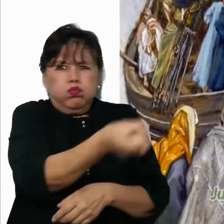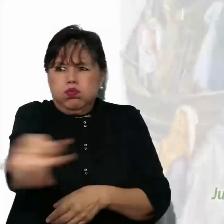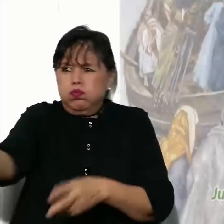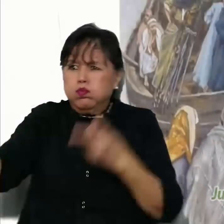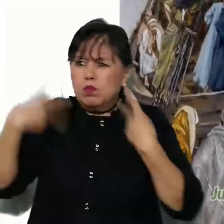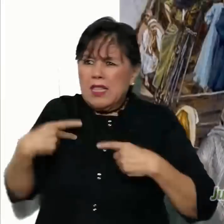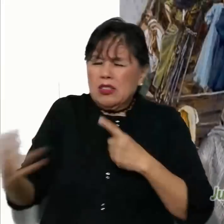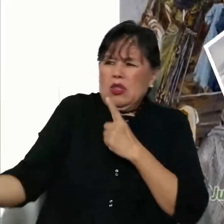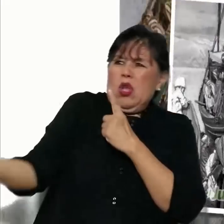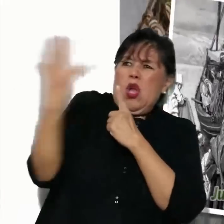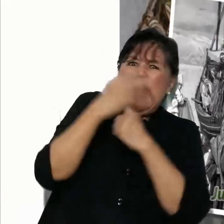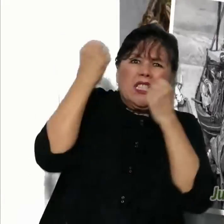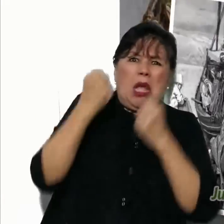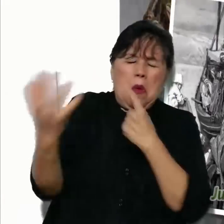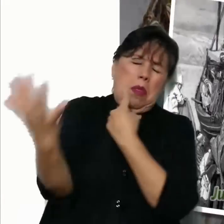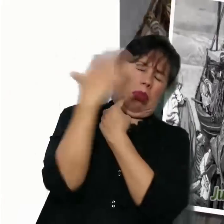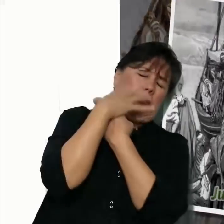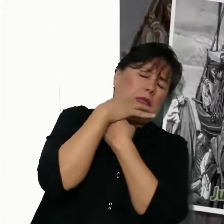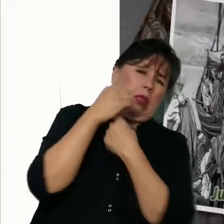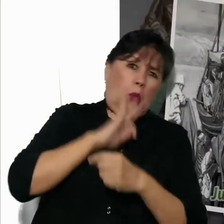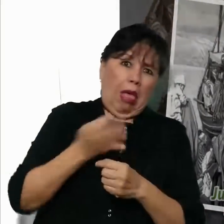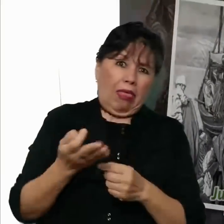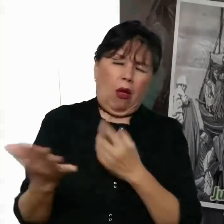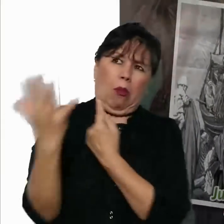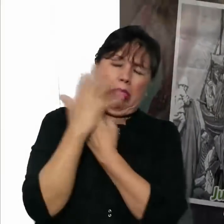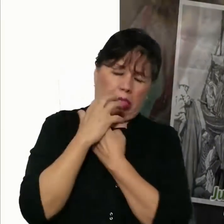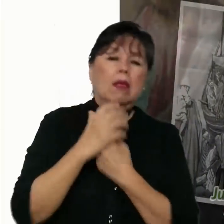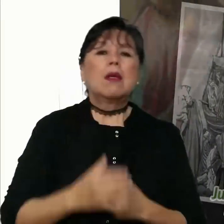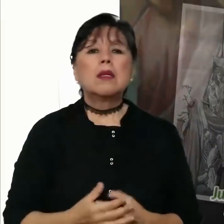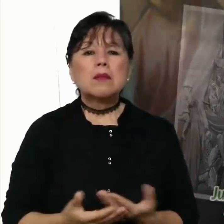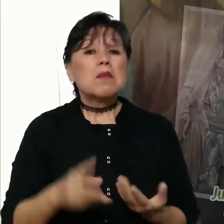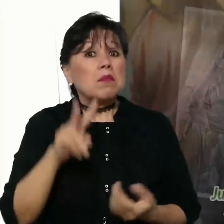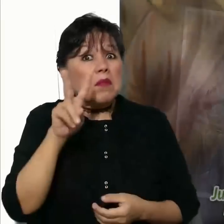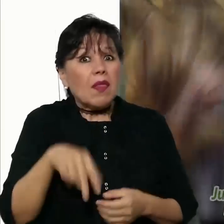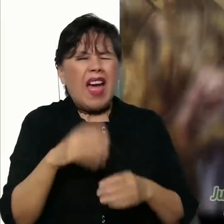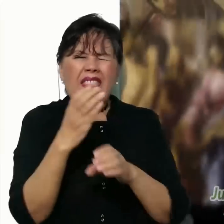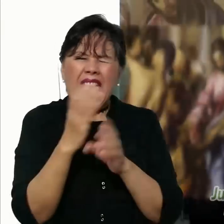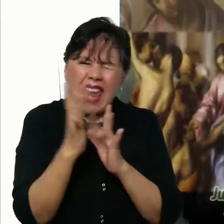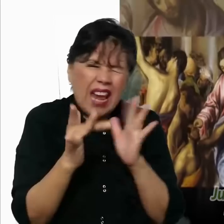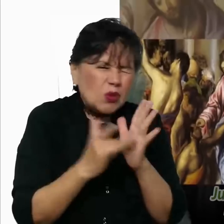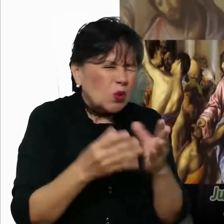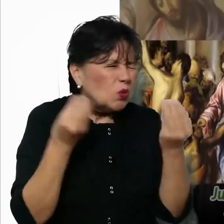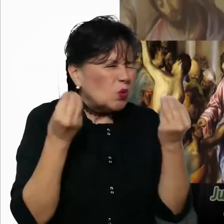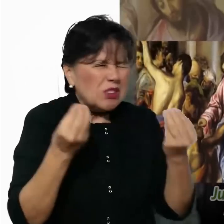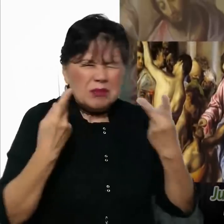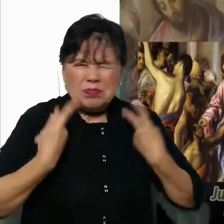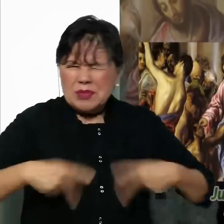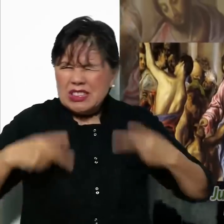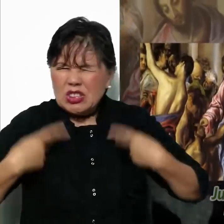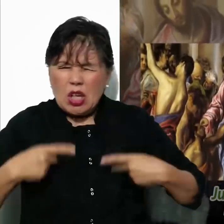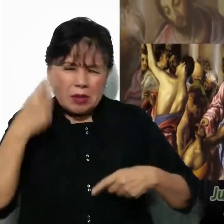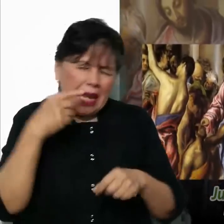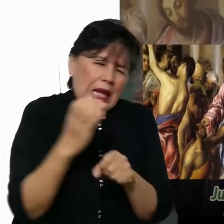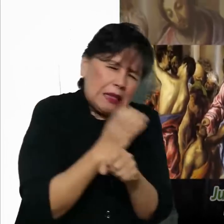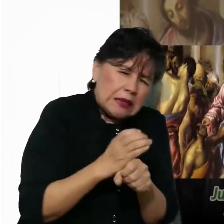la multitud que estaba a punto de aplastarlo. En efecto, Jesús había curado a muchos, de